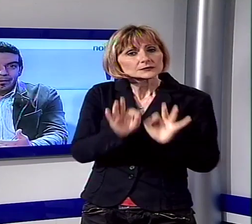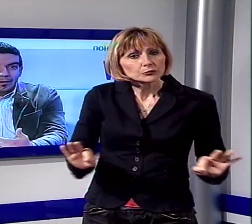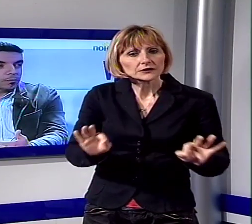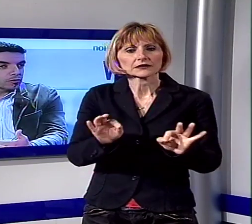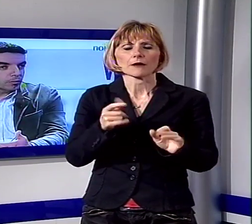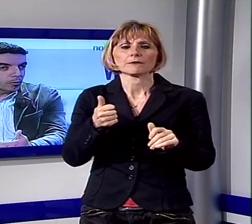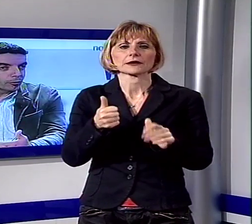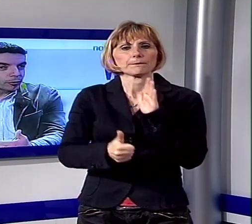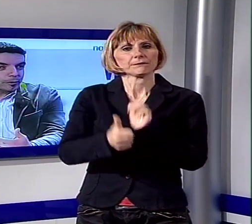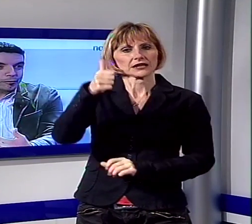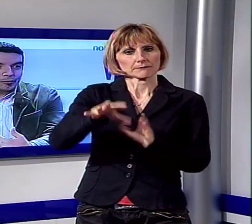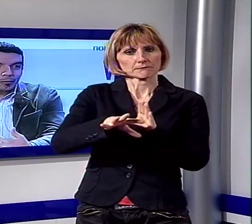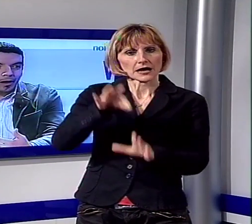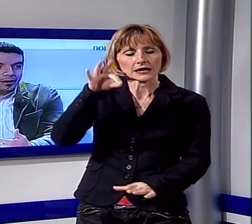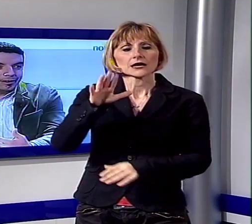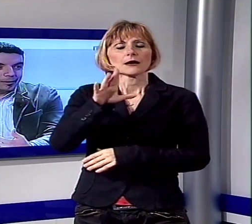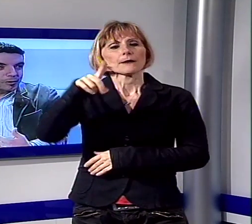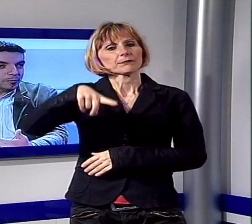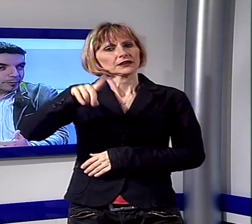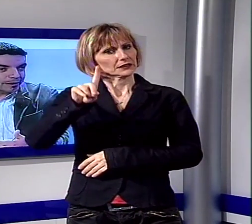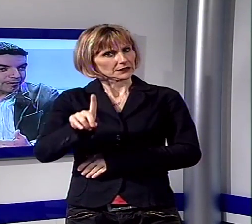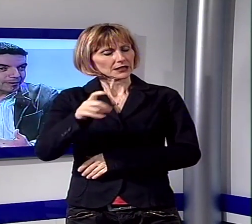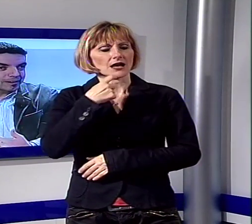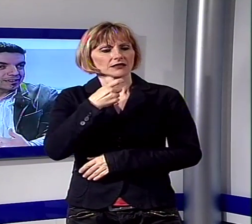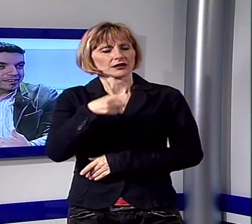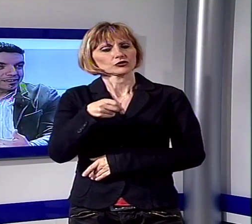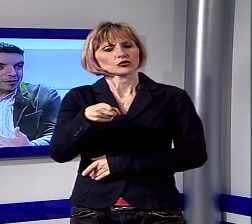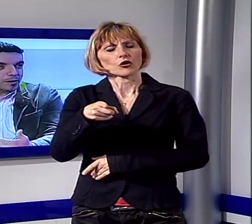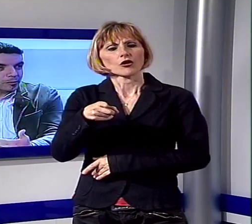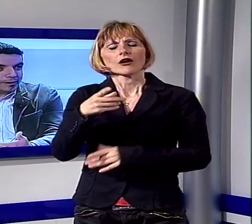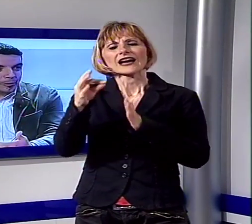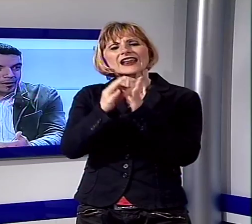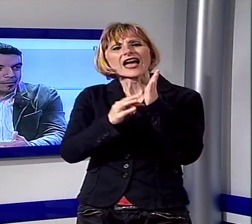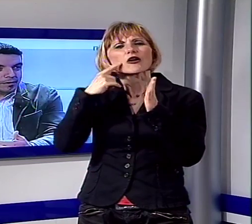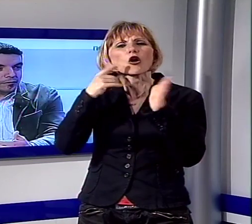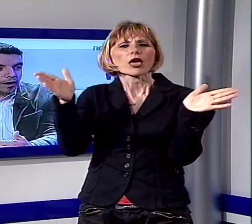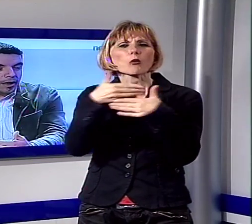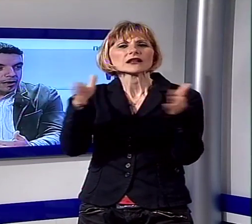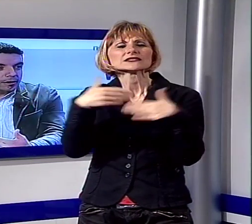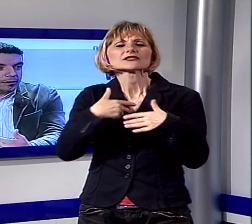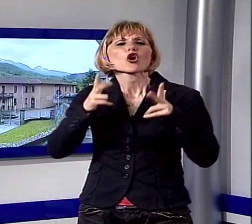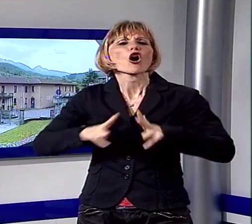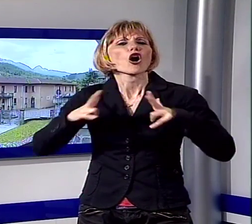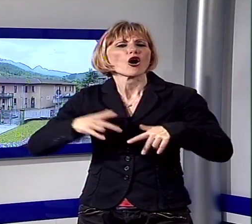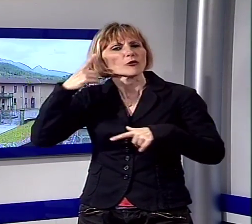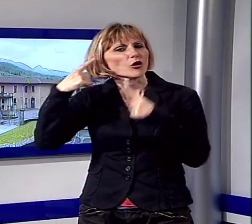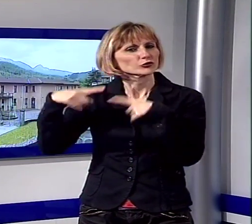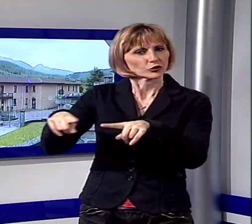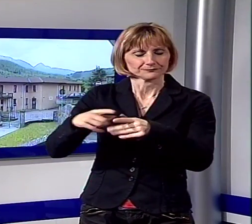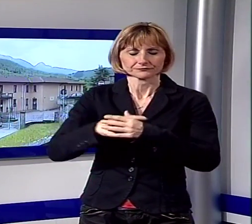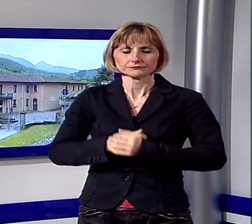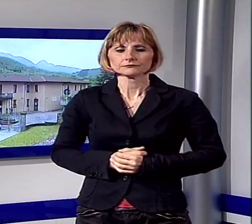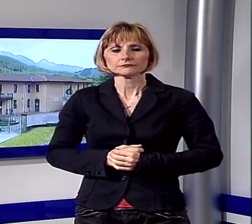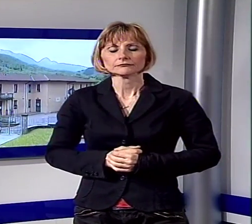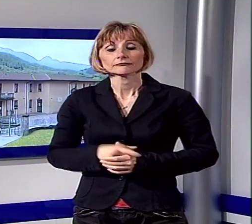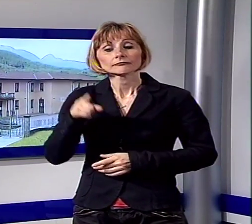primarie, ma il PD, aggiunge polemicamente il sindaco uscente, applica le regole dove meglio torna comodo. A Fantoni però ha